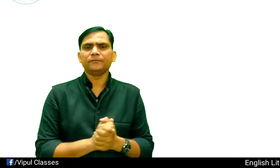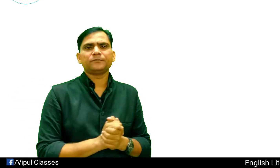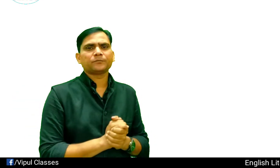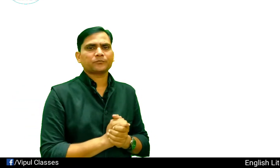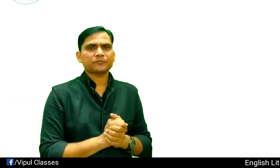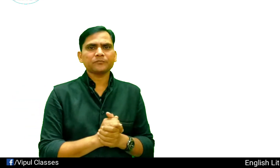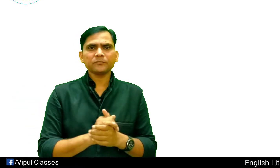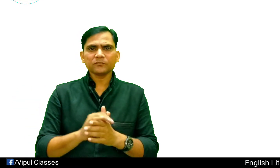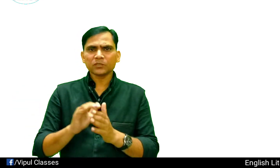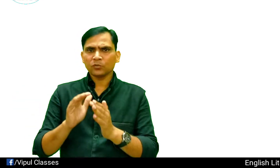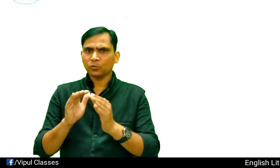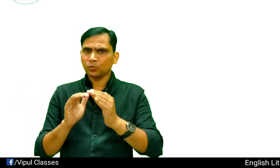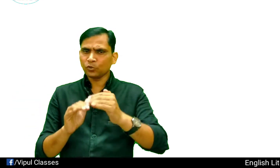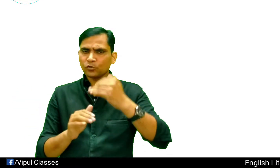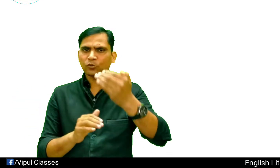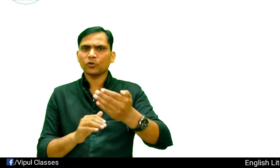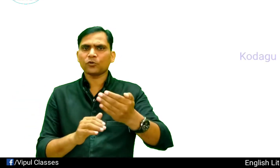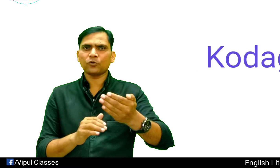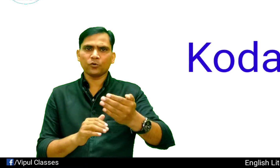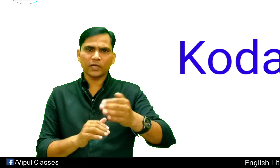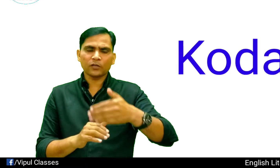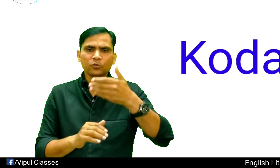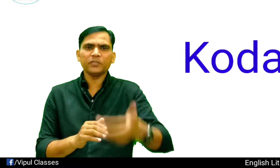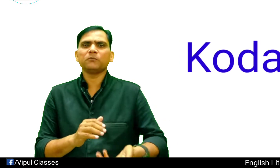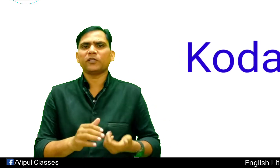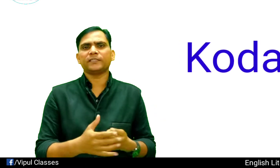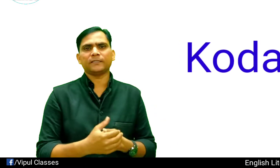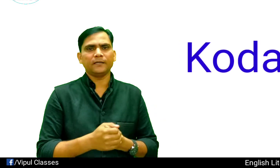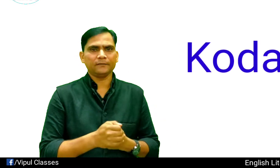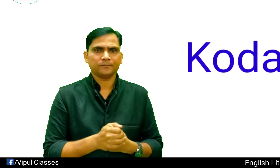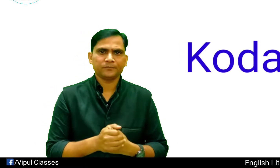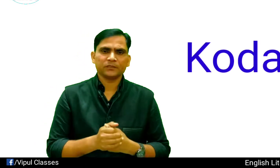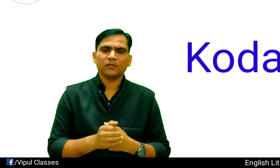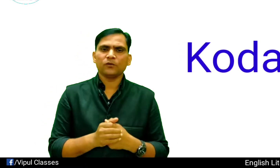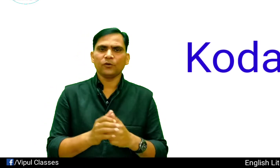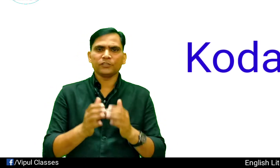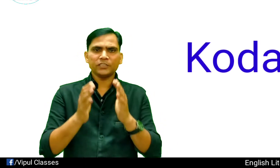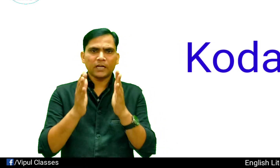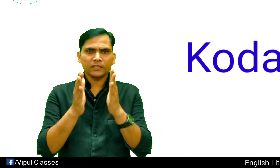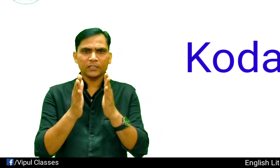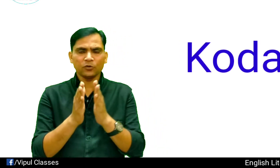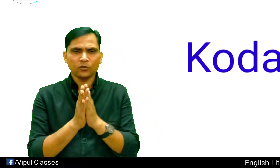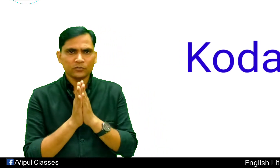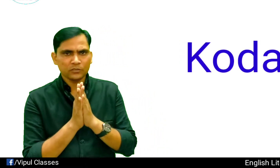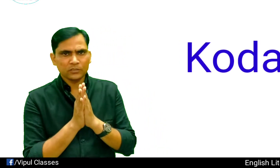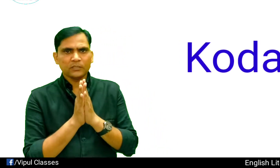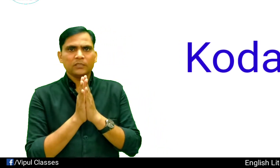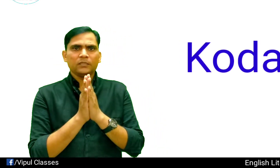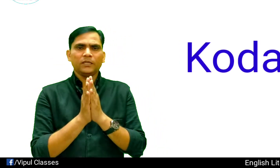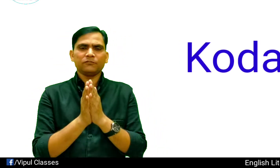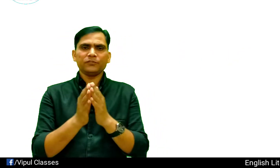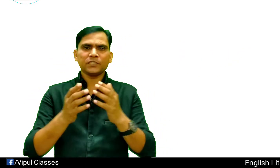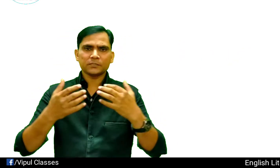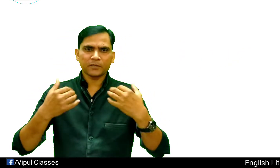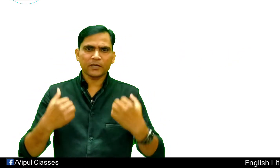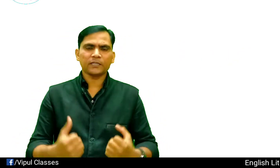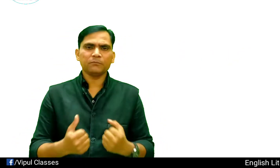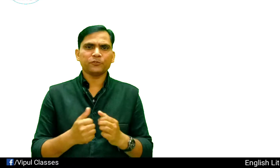हैं, कुर को कोडागू भी बोला जाता है, और यहां के लोग एक विशेष परकार की